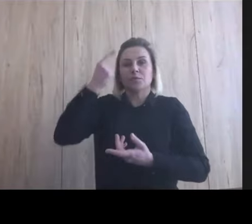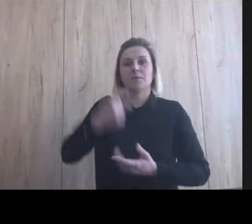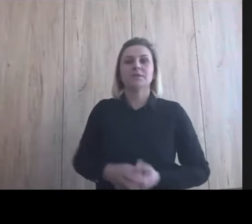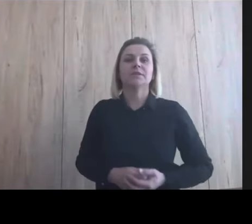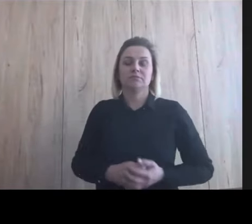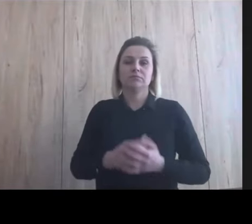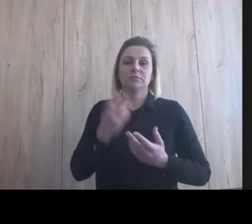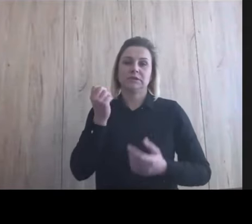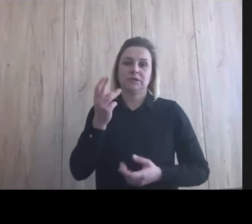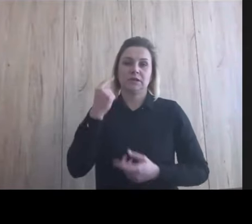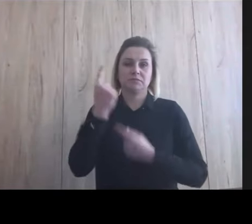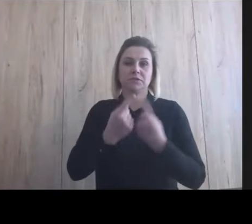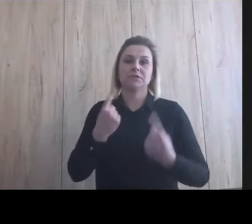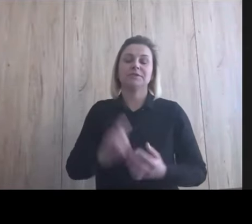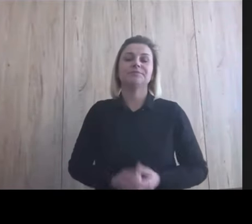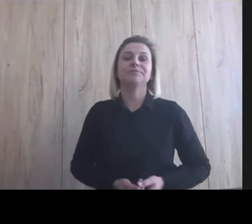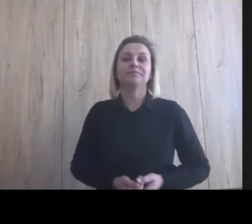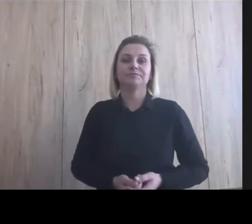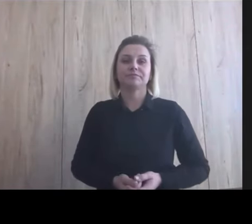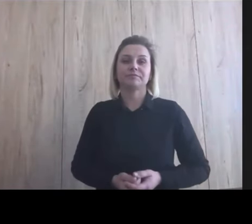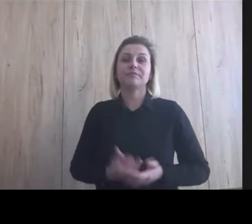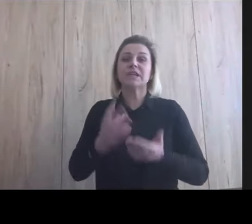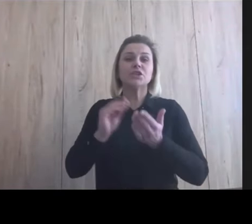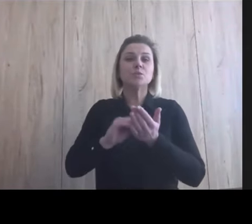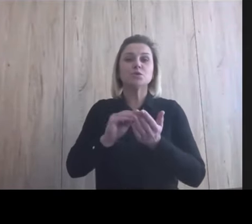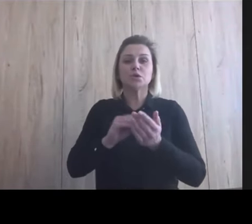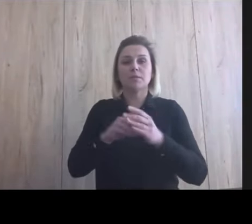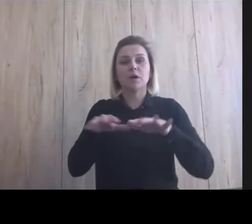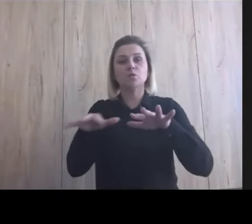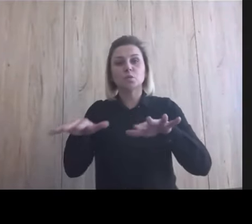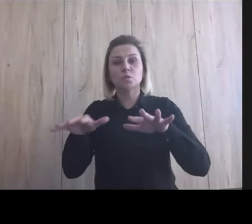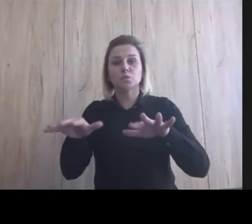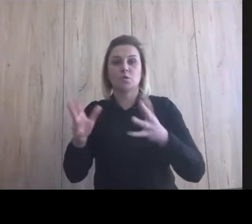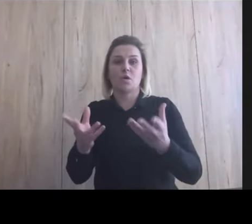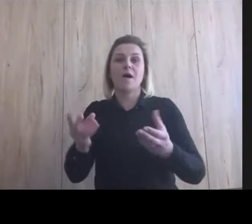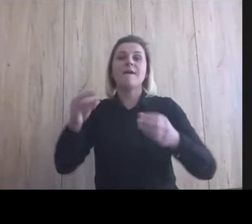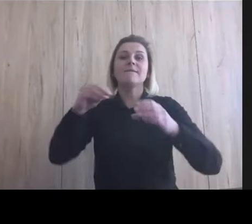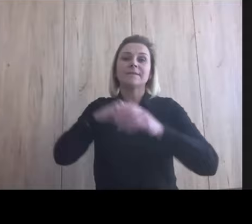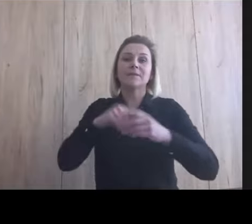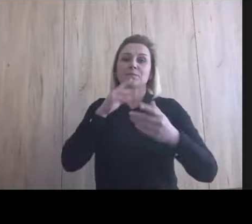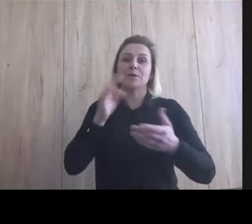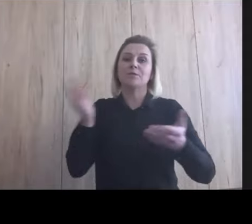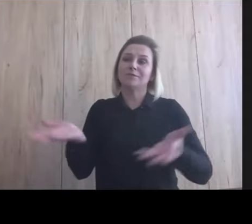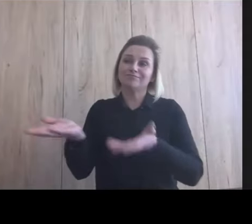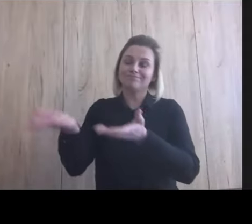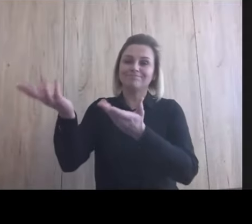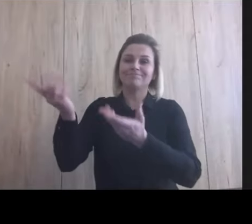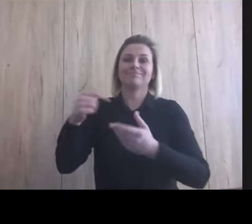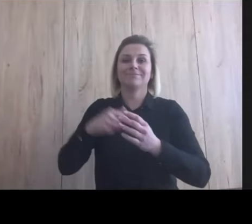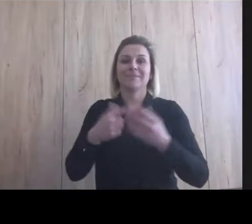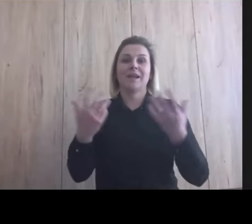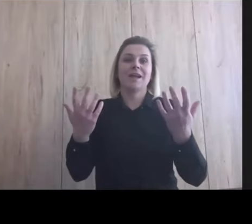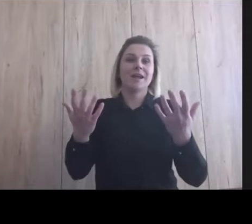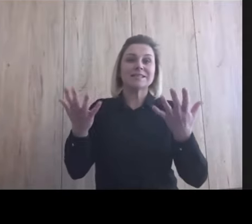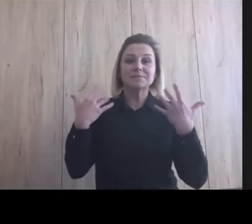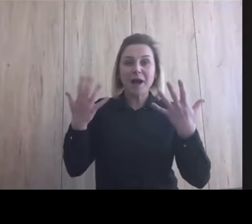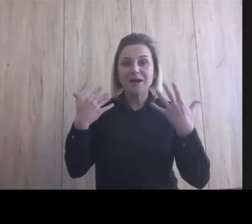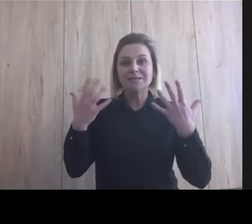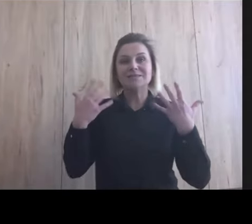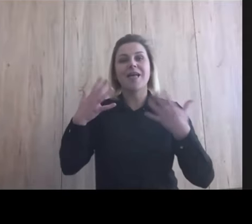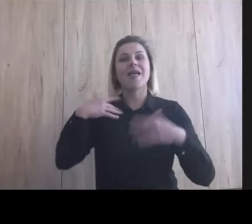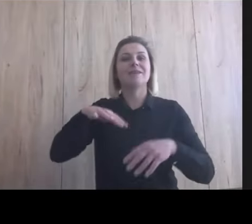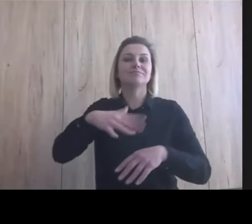Dokładnie. I tak jak mówiłem, nie trzeba wiele, żeby zaimplementować do spaceru taki silnik, czyli taki model